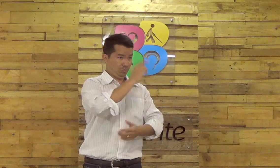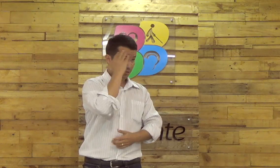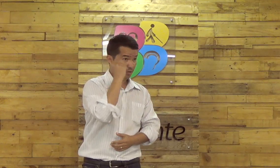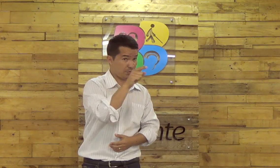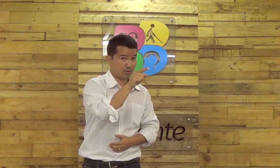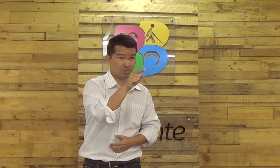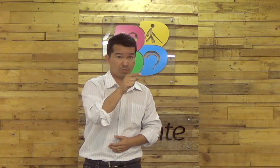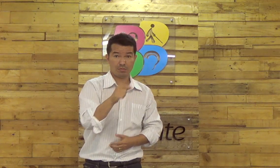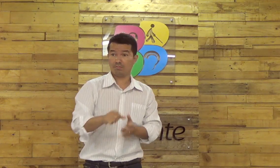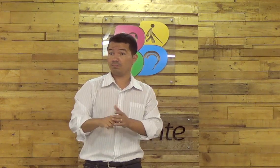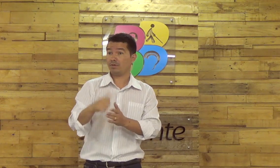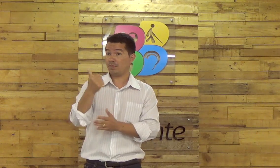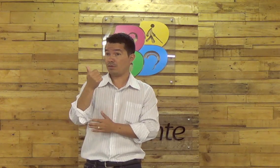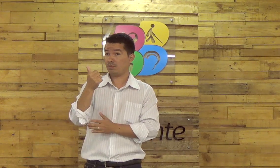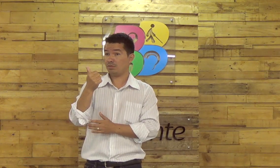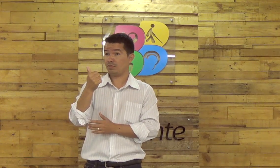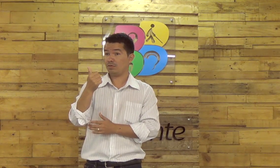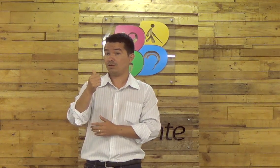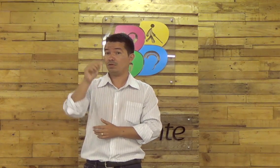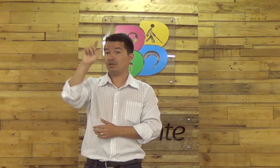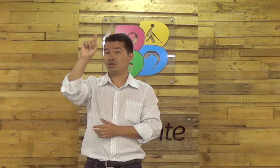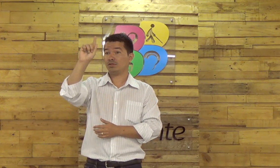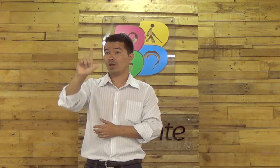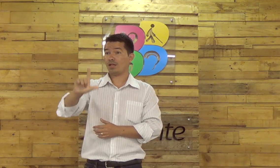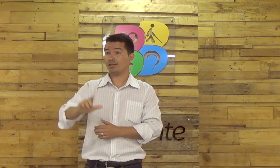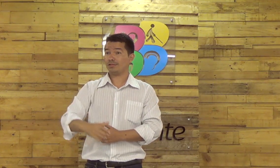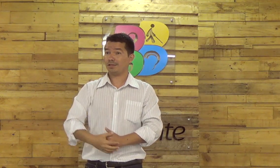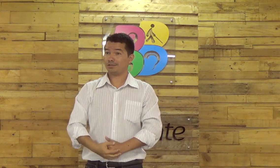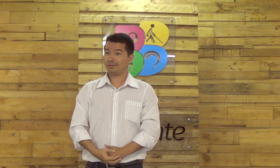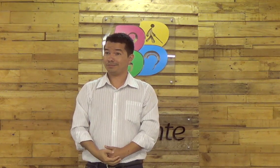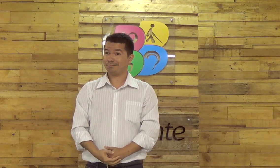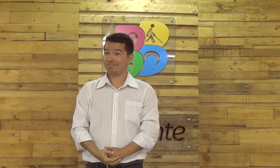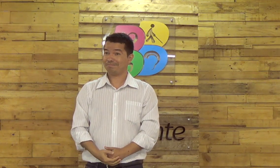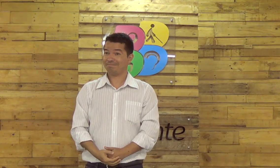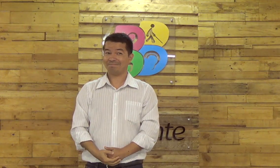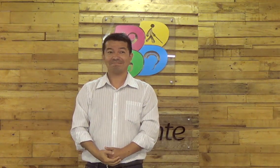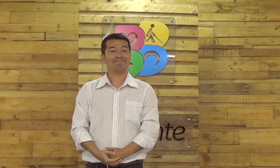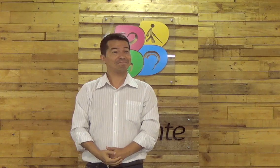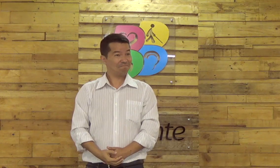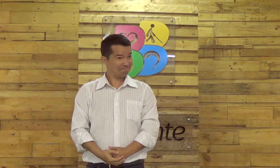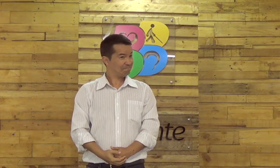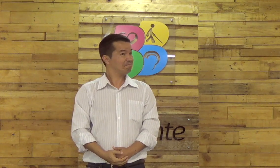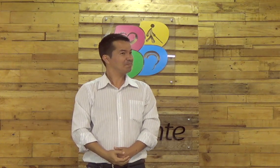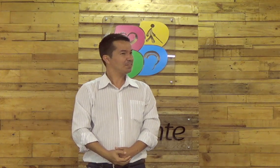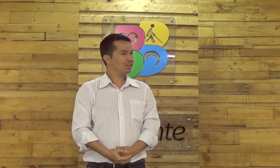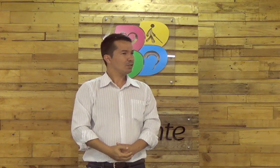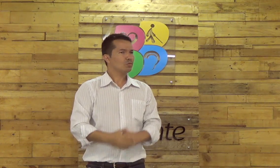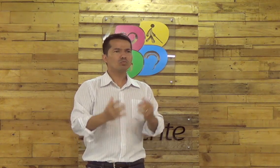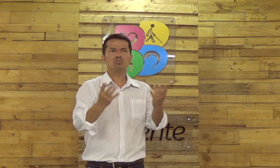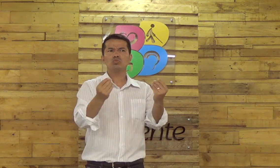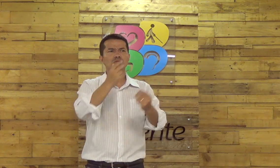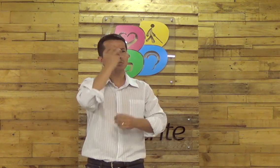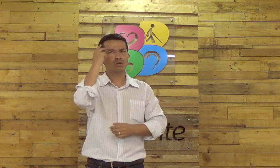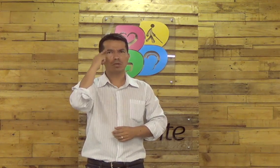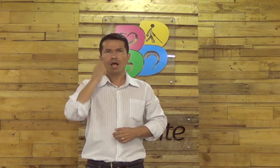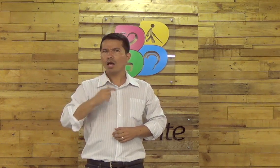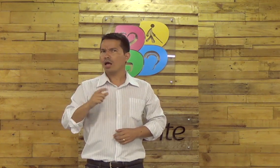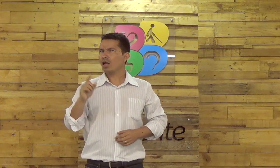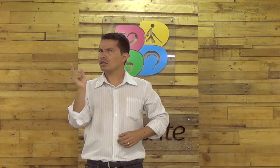Sabe qual é o primeiro livro do Novo Testamento? Gálatas. É. Muitas pessoas